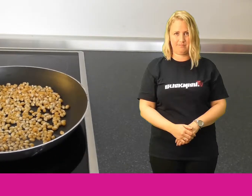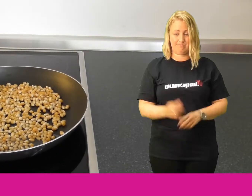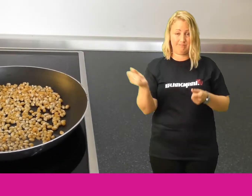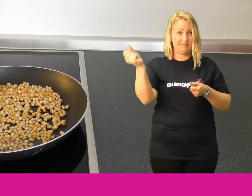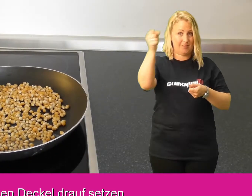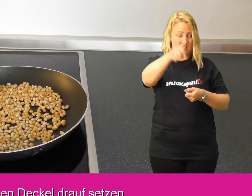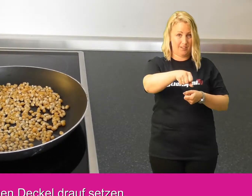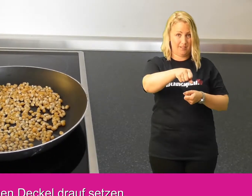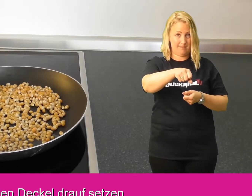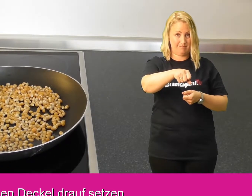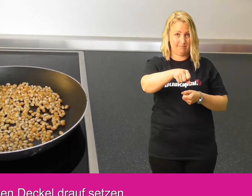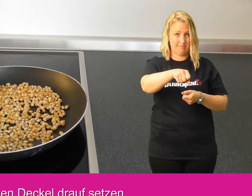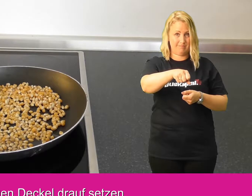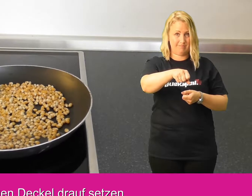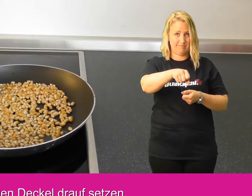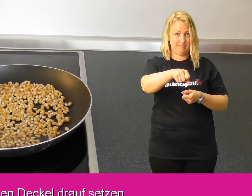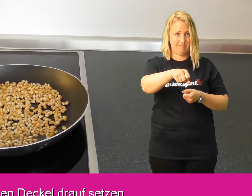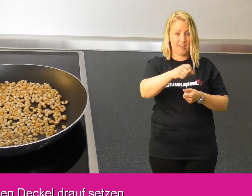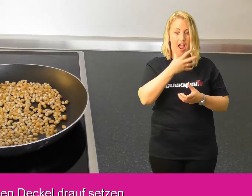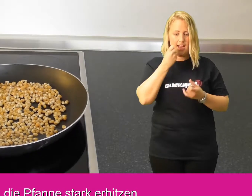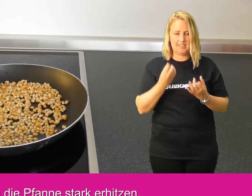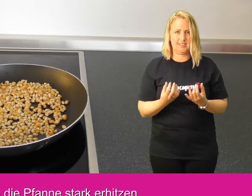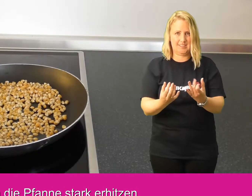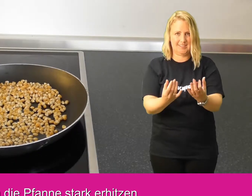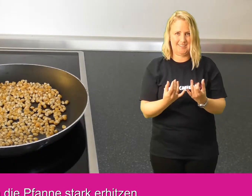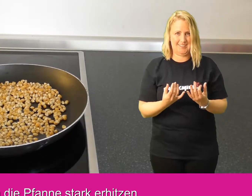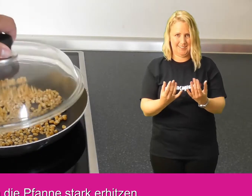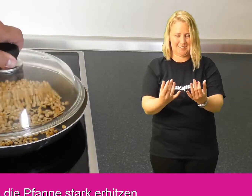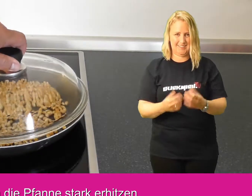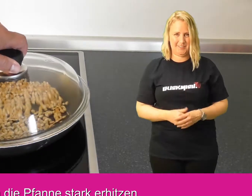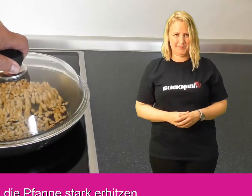den deckel drauf setzen nun die pfanne stark erhitzen